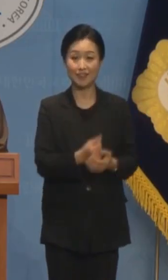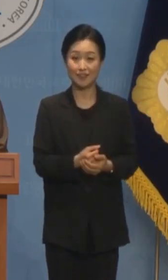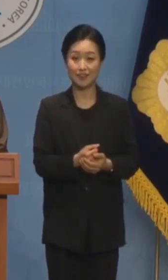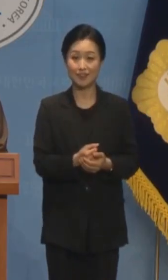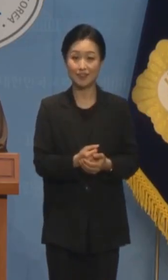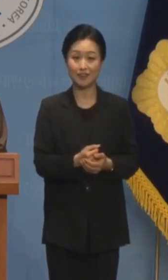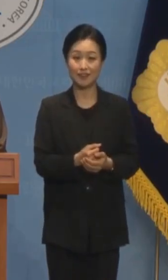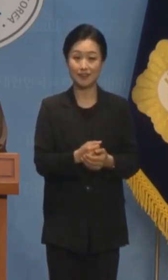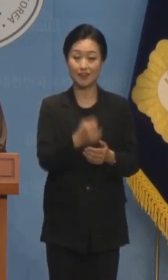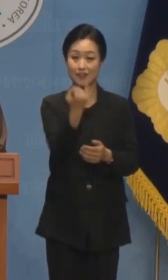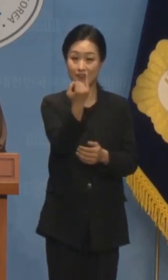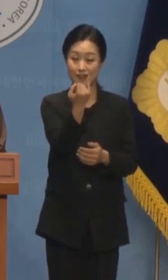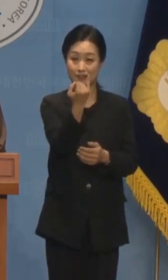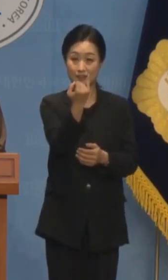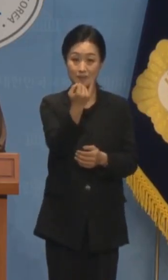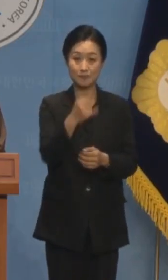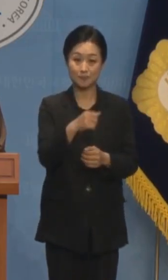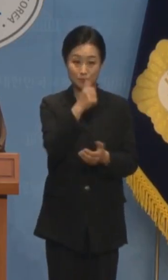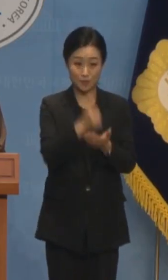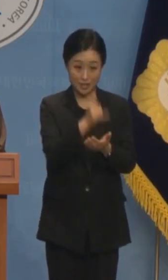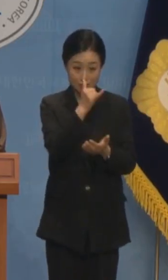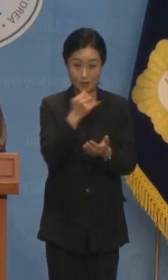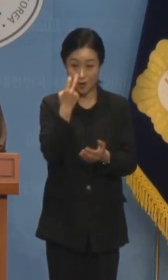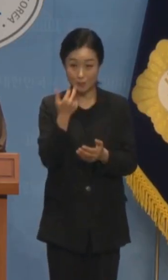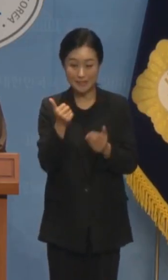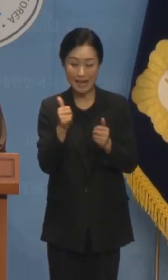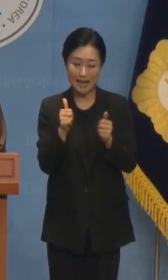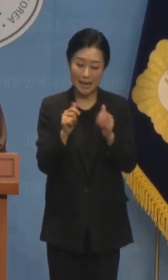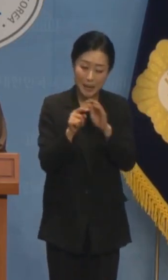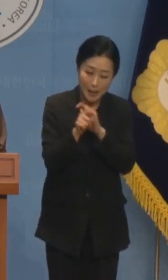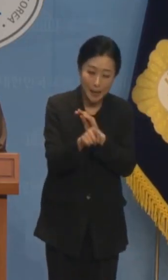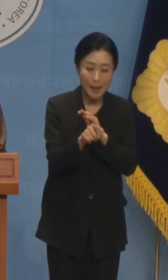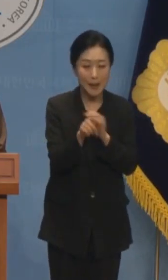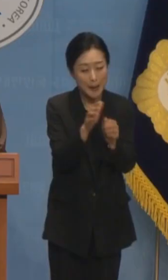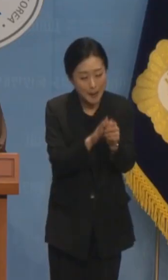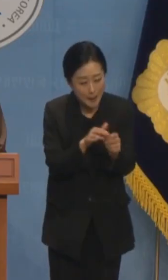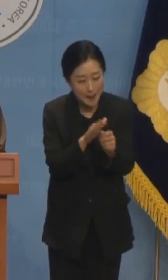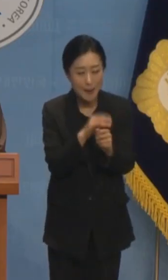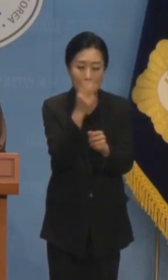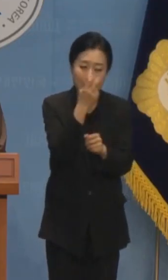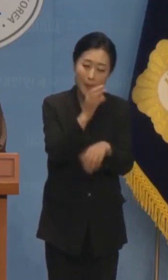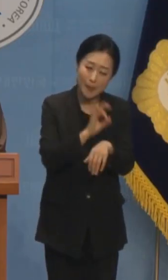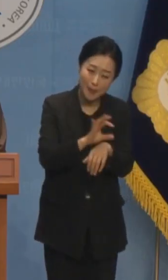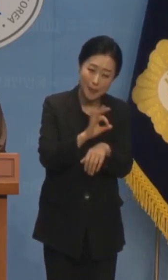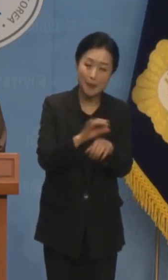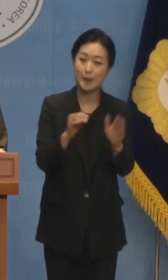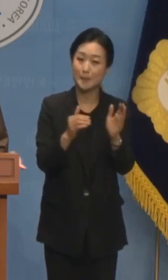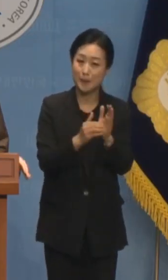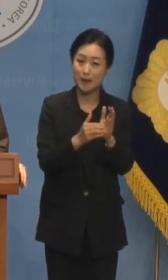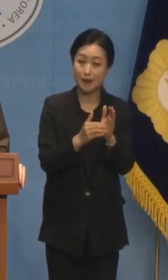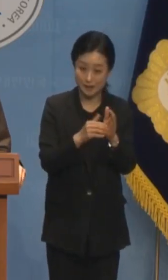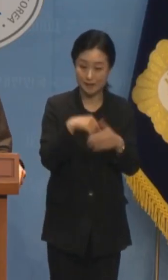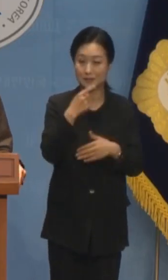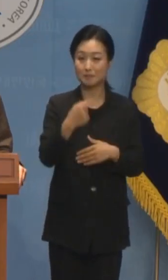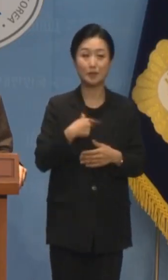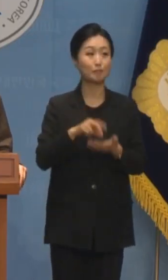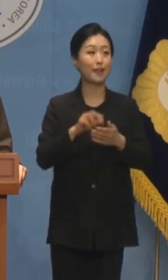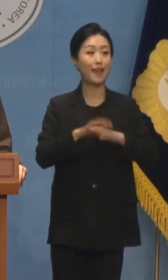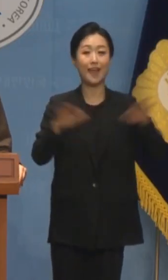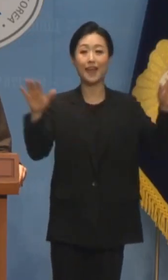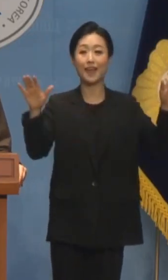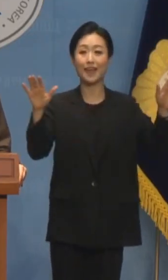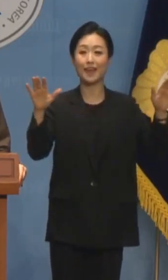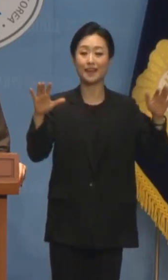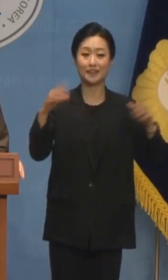소환의 종결처리 세탁수사를 즐기더니 자기 마음대로 다 털었다며 정권 주인 행세를 다시 시작한